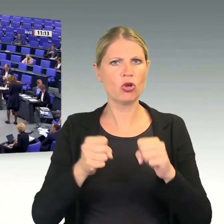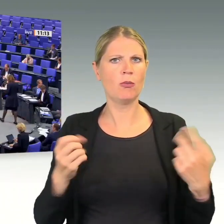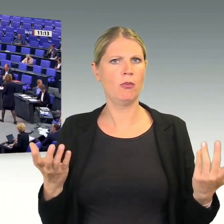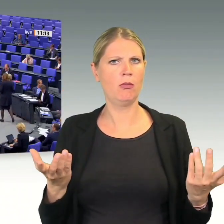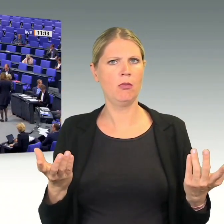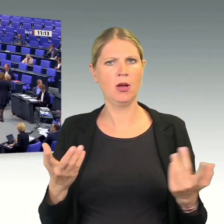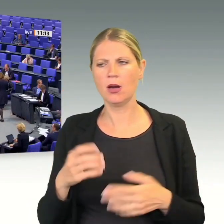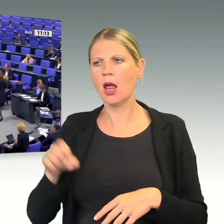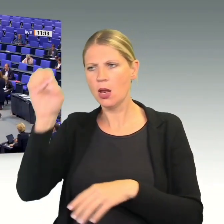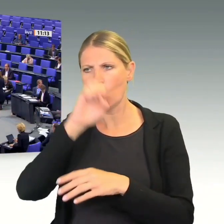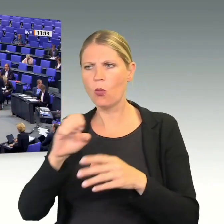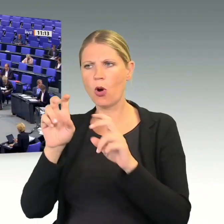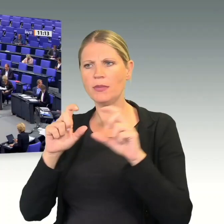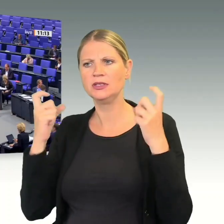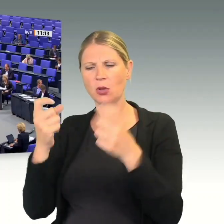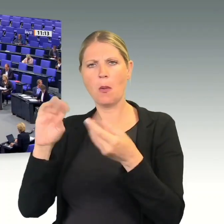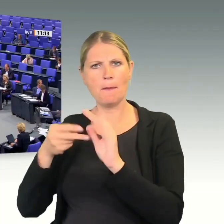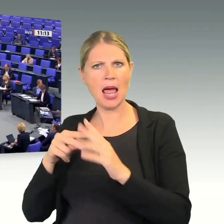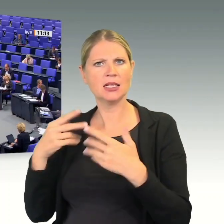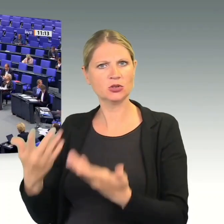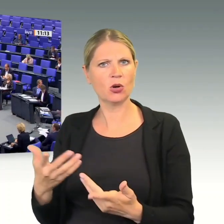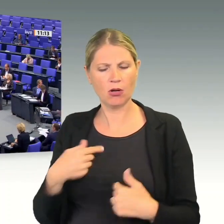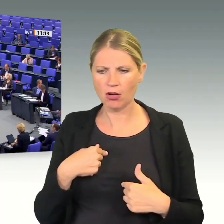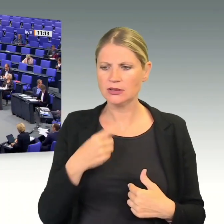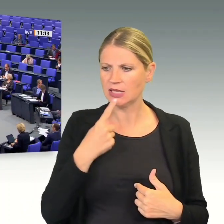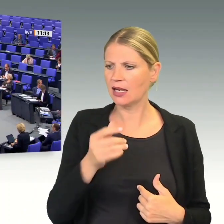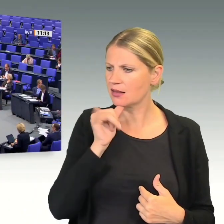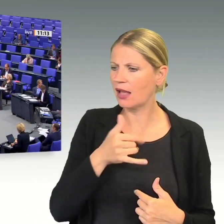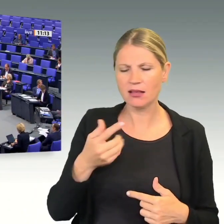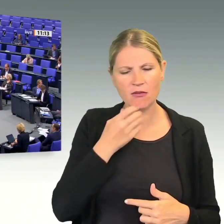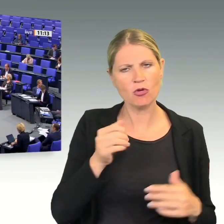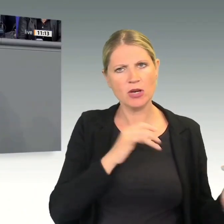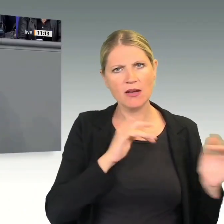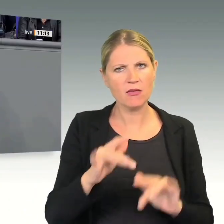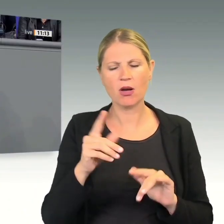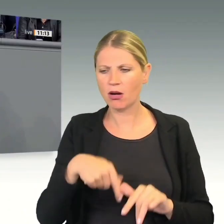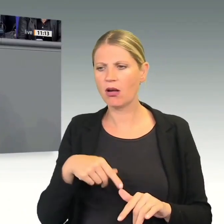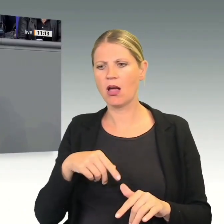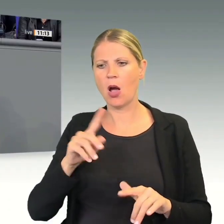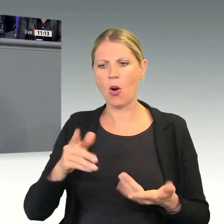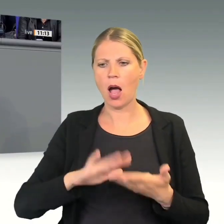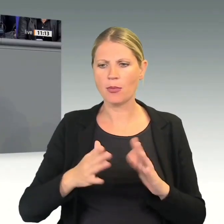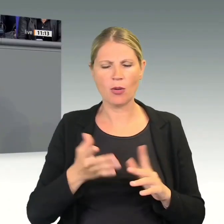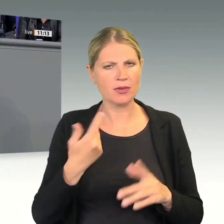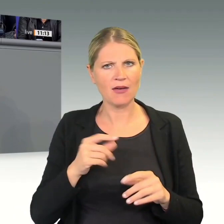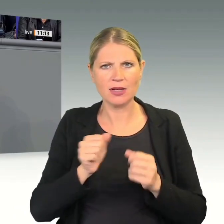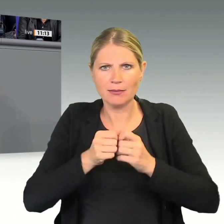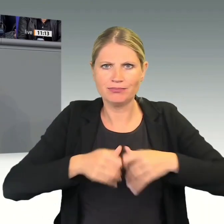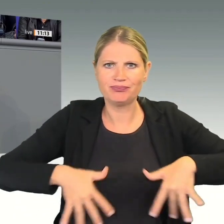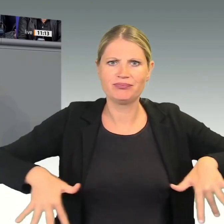das. Und wir als Linke sagen Nein. Wir fadern die Bundesregierung auf, auf europäischer Ebene auch darauf hinzuwirken, dass diese Abkommen nicht aufgesplittet werden.